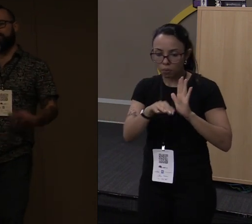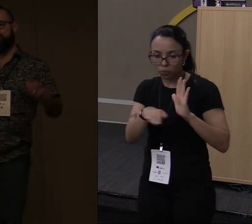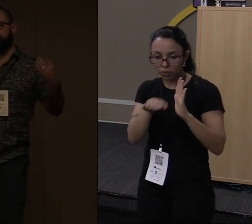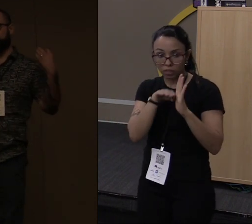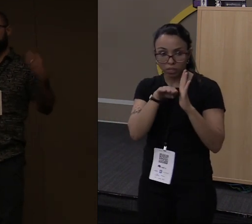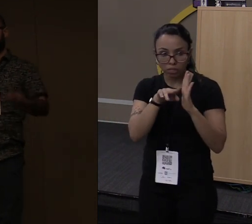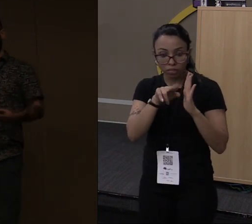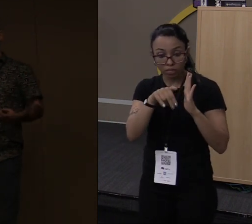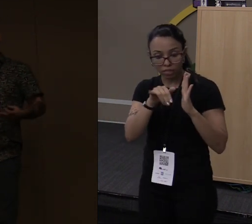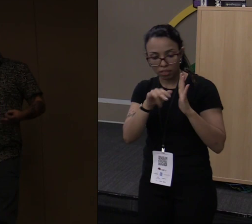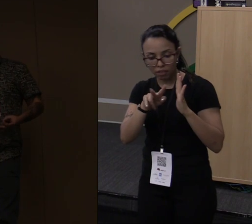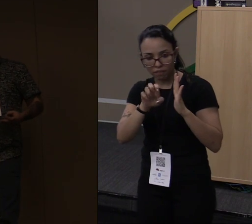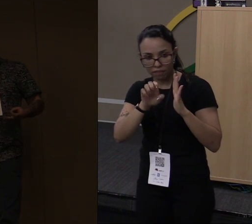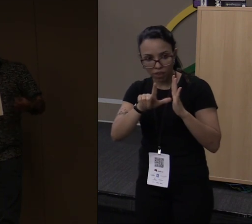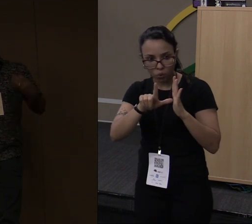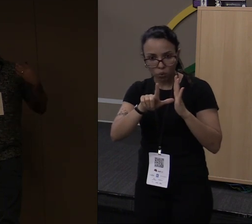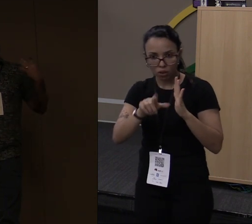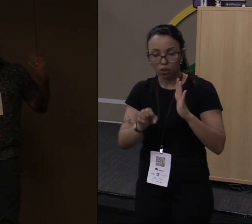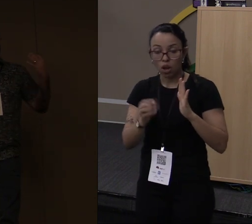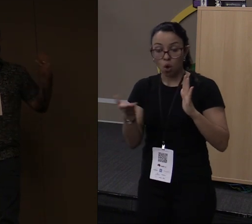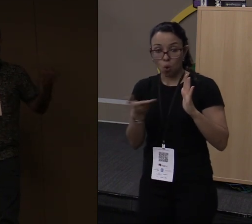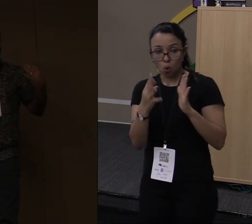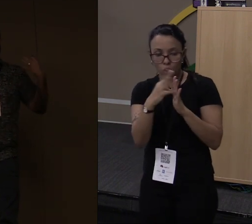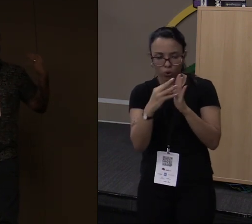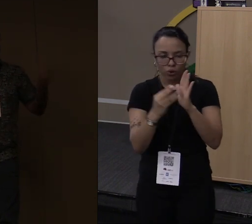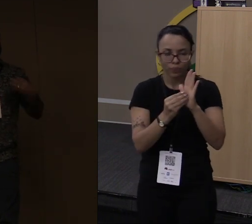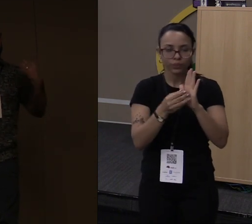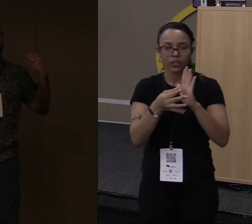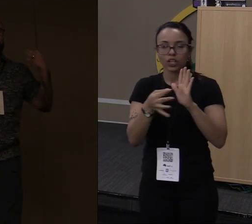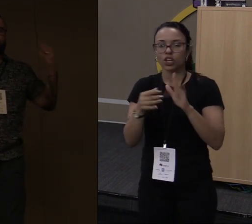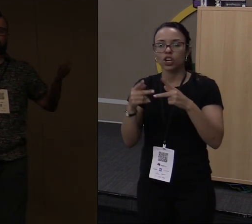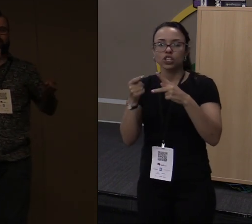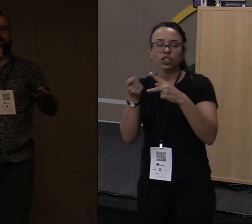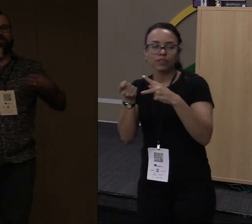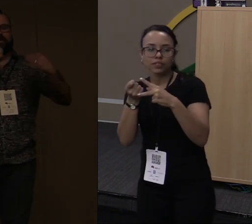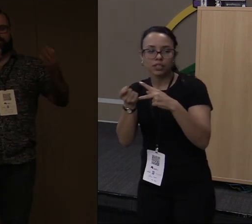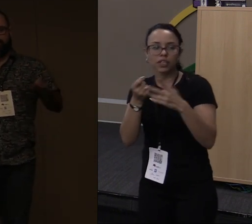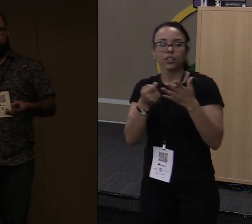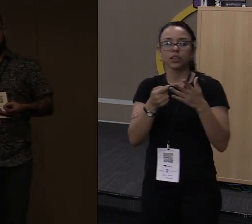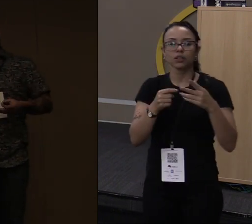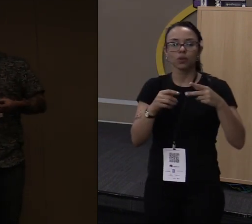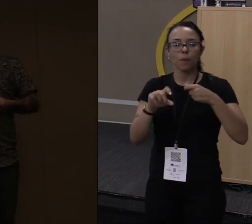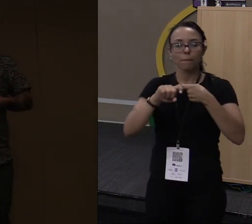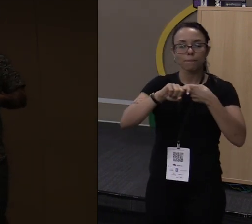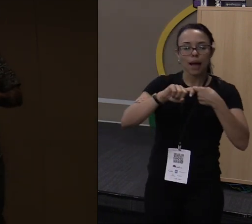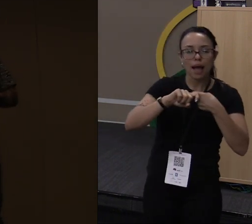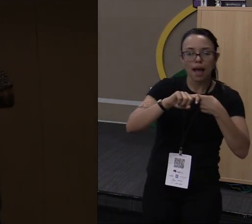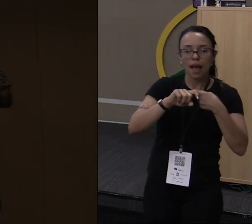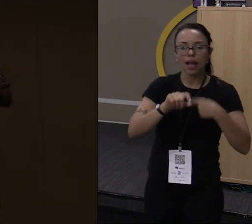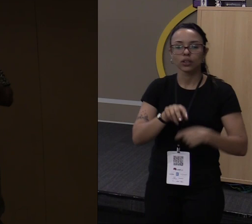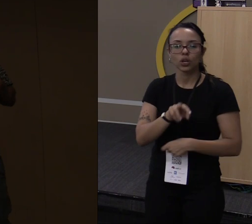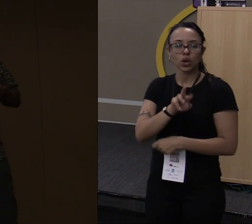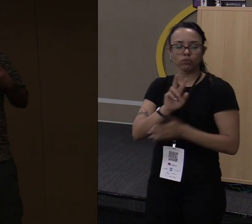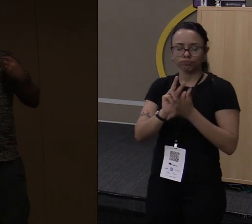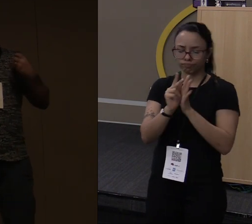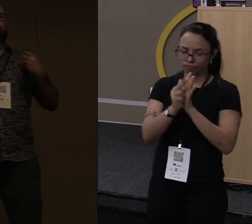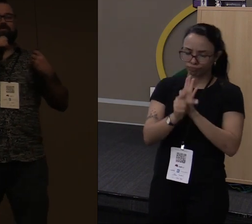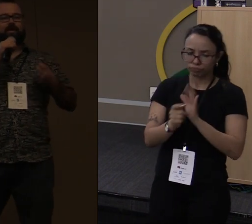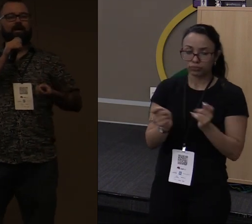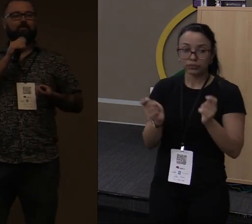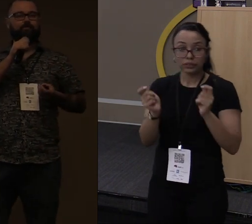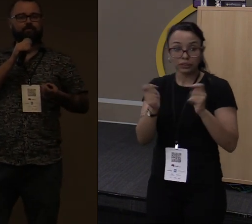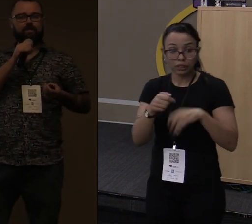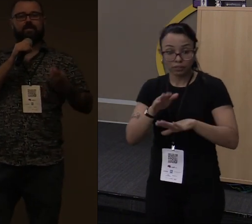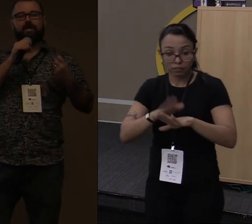Quando a gente usa, por exemplo, linguagens hoje em dia como JavaScript, Python, Ruby, entre outras, a gente faz isso por um motivo